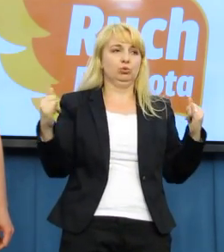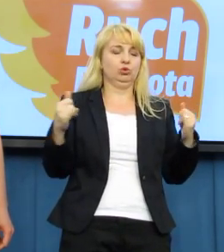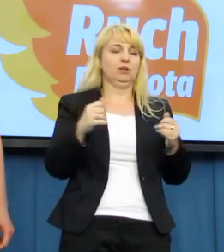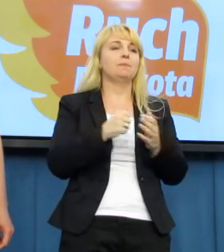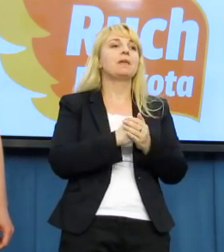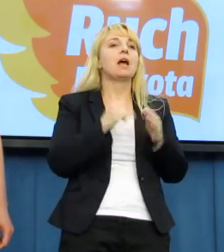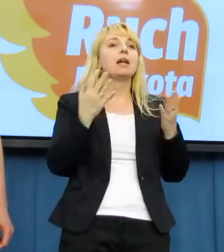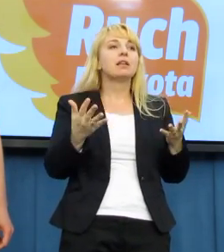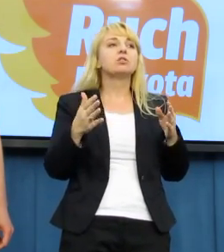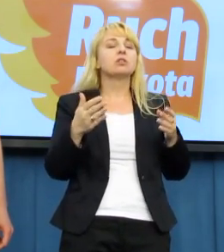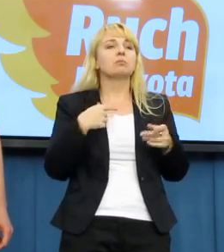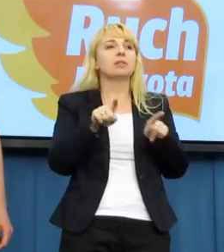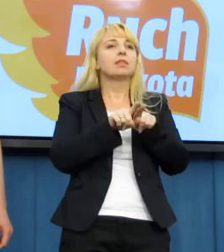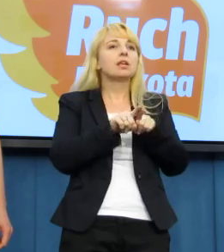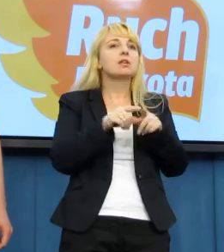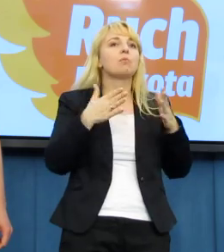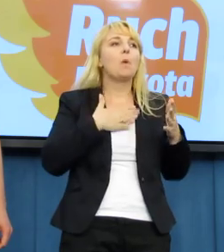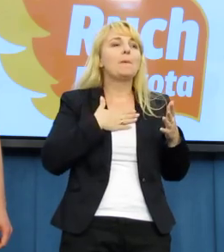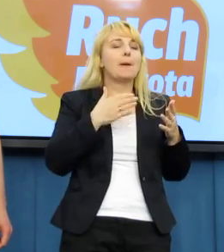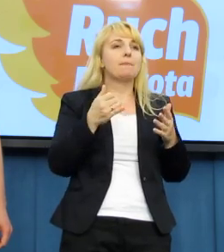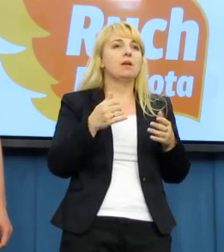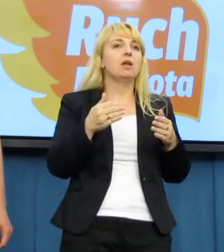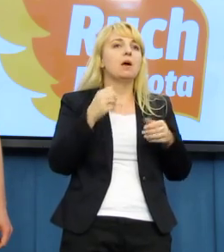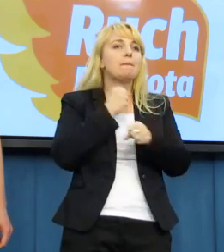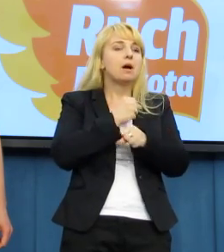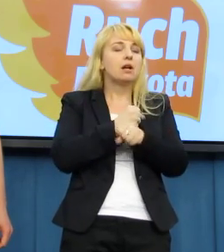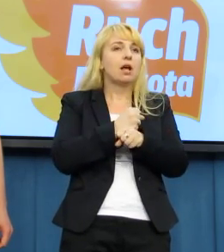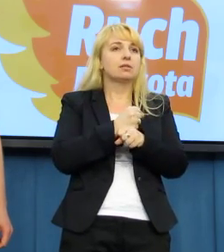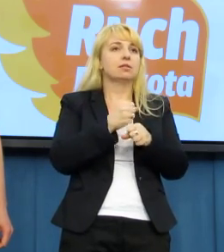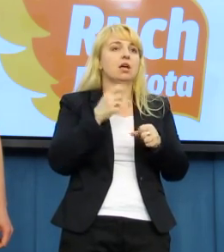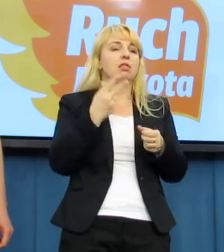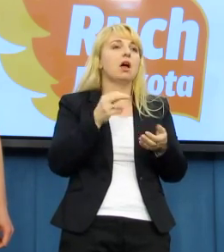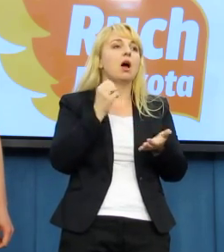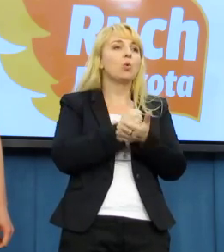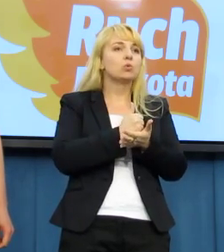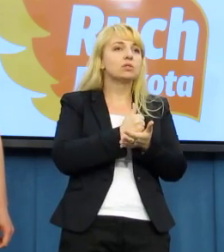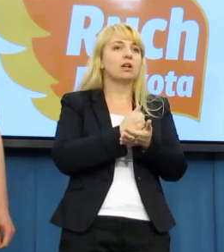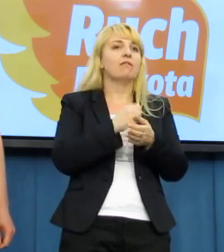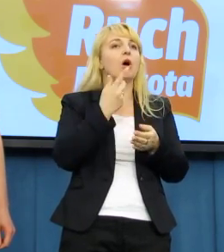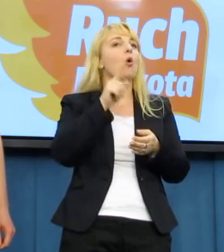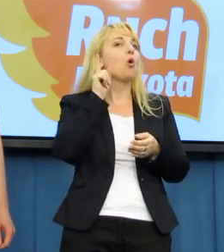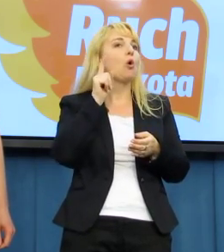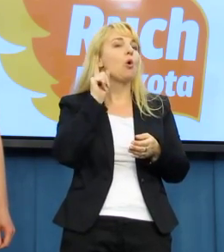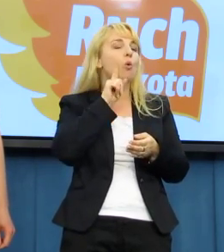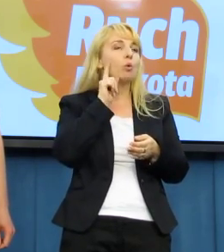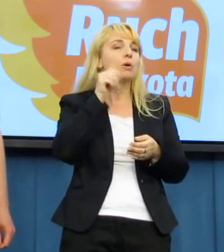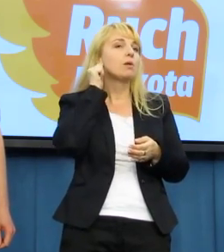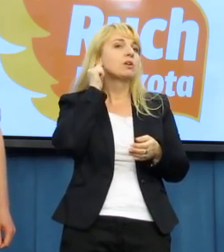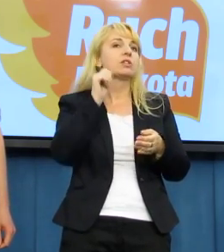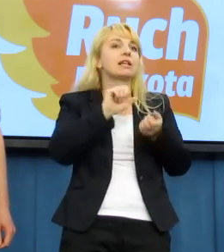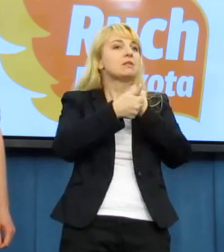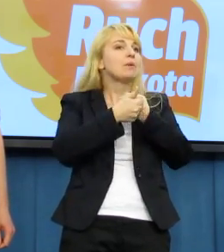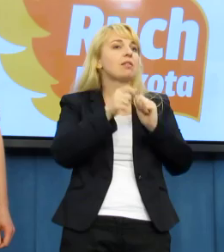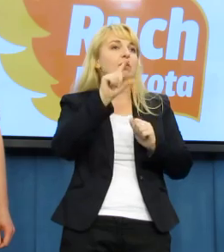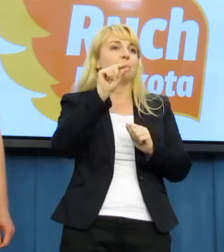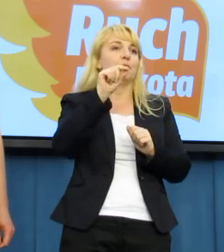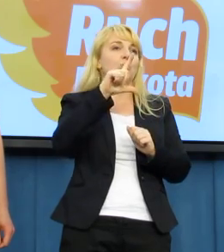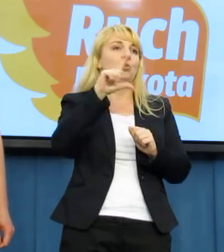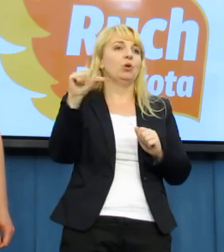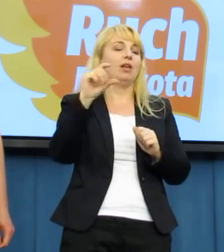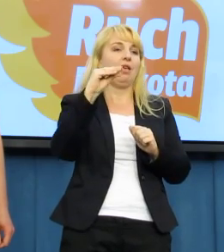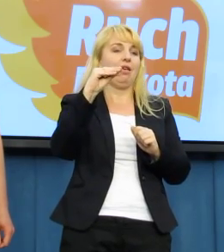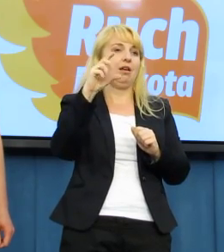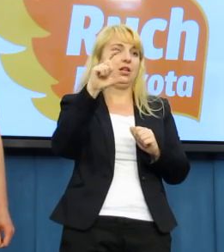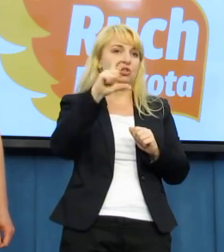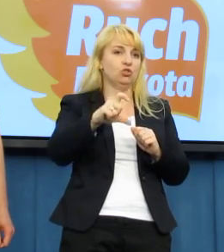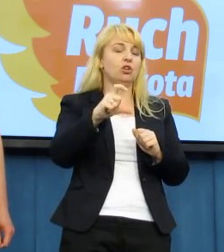pracę nad ustawą dotyczącą osób transpłciowych i ten projekt także został złożony przez posłankę